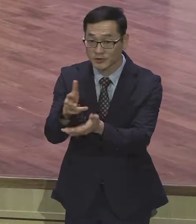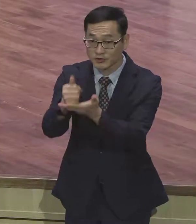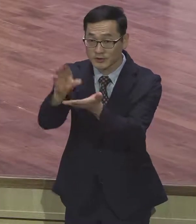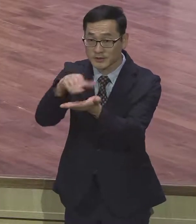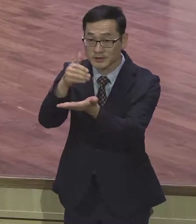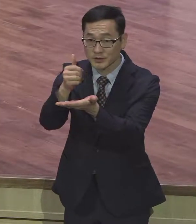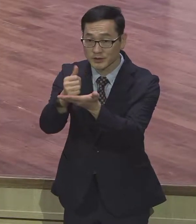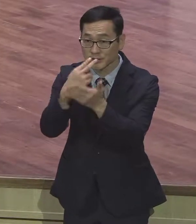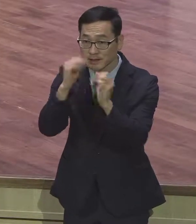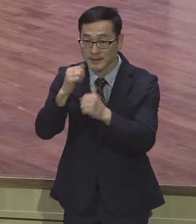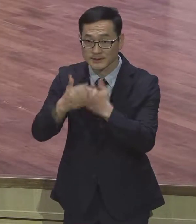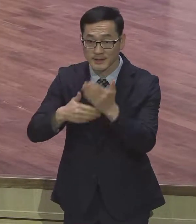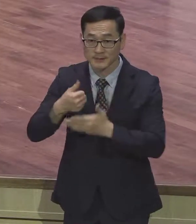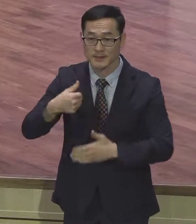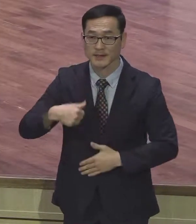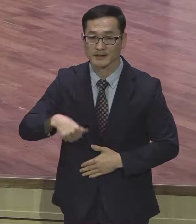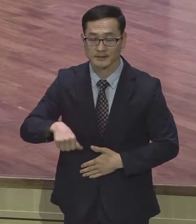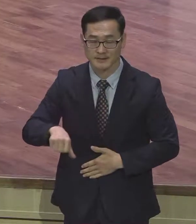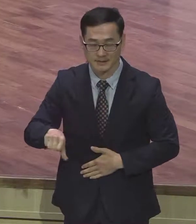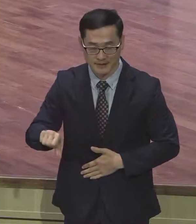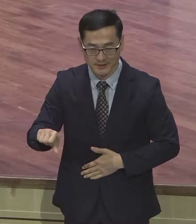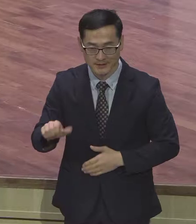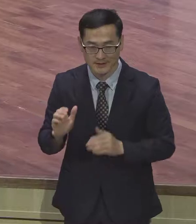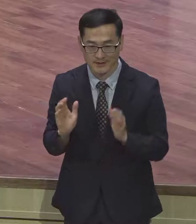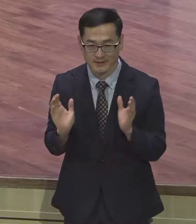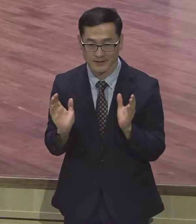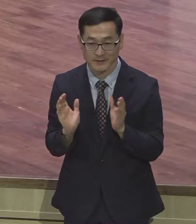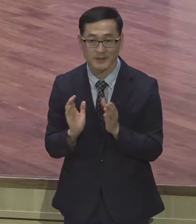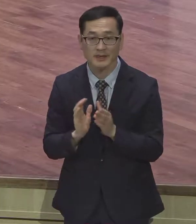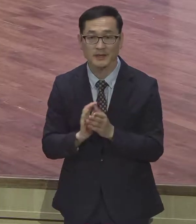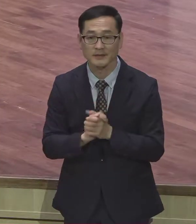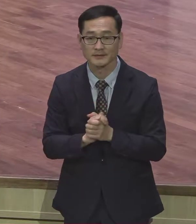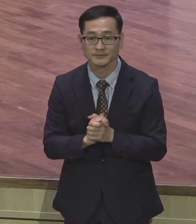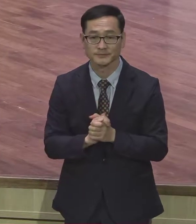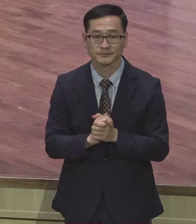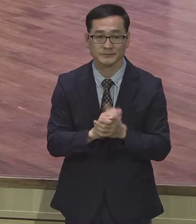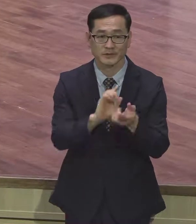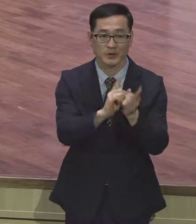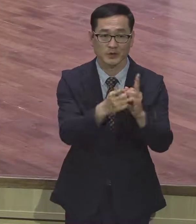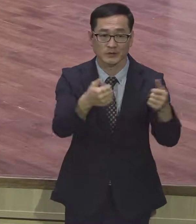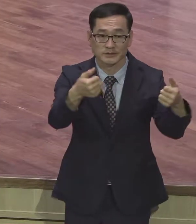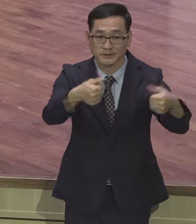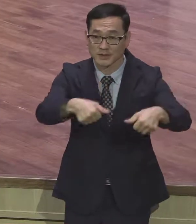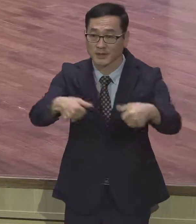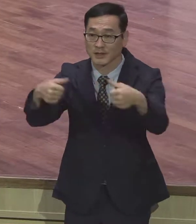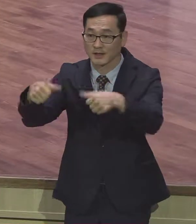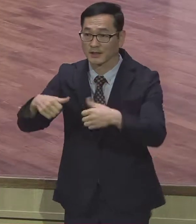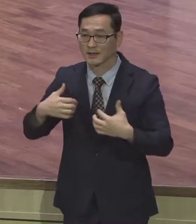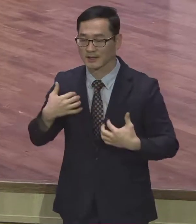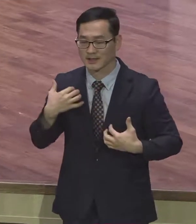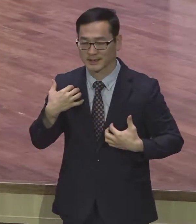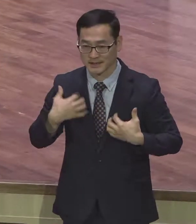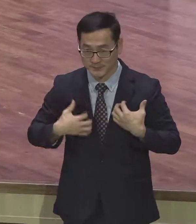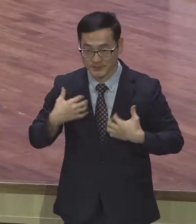아들이십니다. 아멘, 해외 신도를 다 같이 서로 인사합시다. 기쁨으로 신앙 생활합시다.